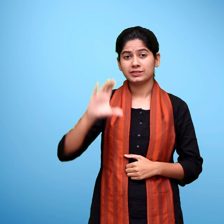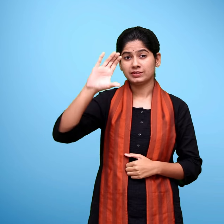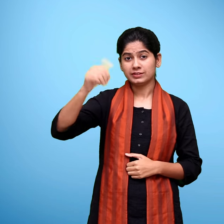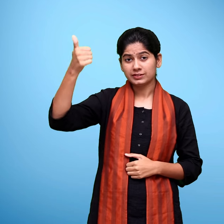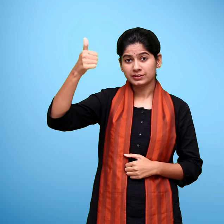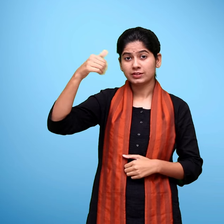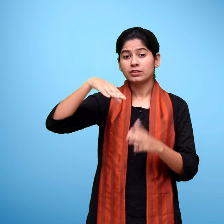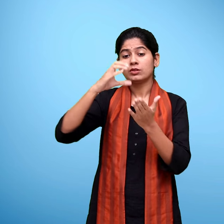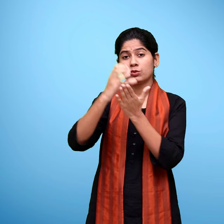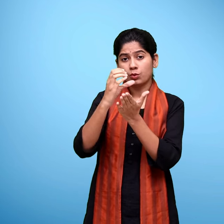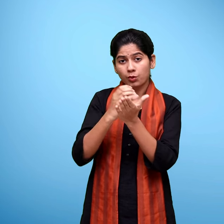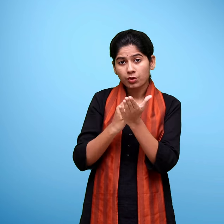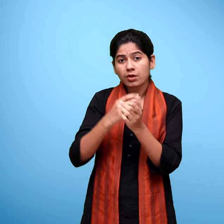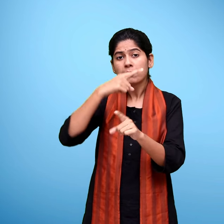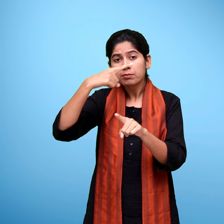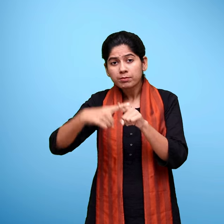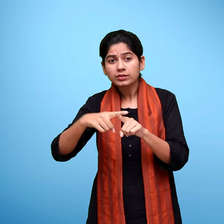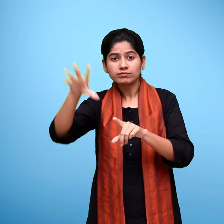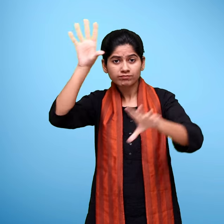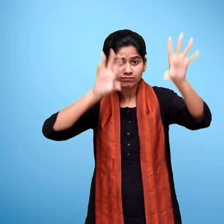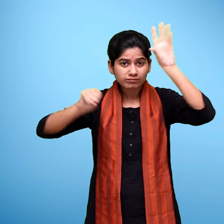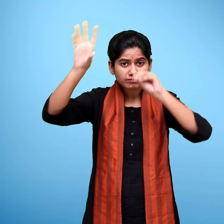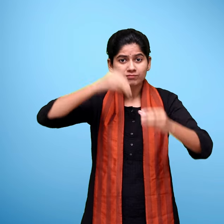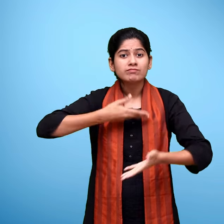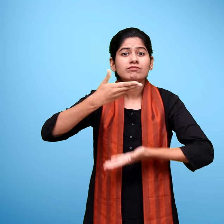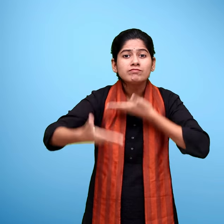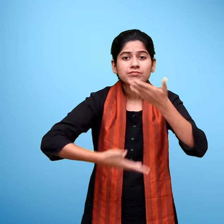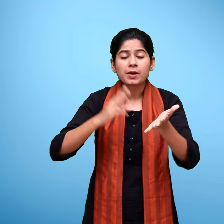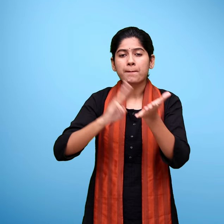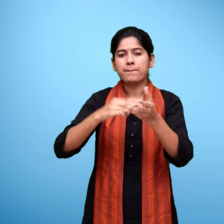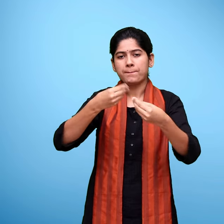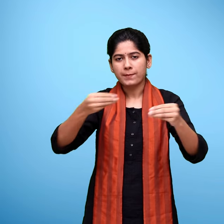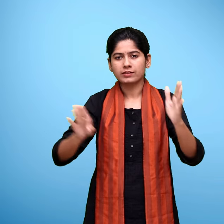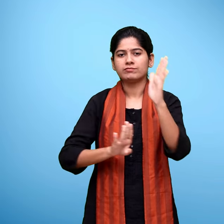अध्यक्ष पाठिक्रम एवं अधिगम शिक्षन सामगरी विकास समती